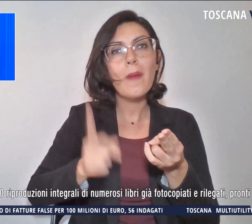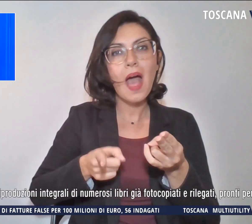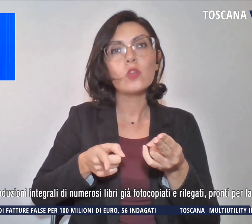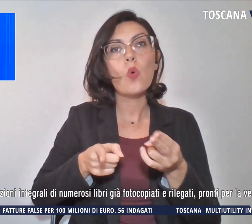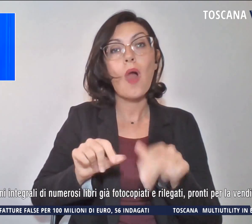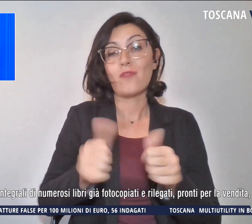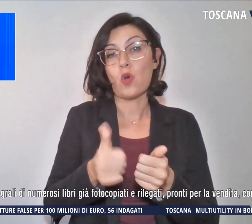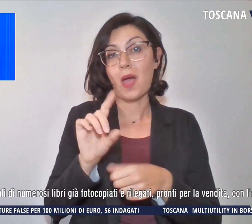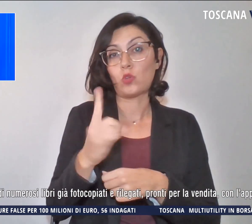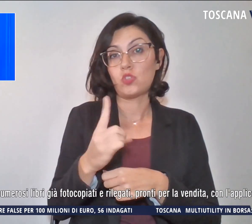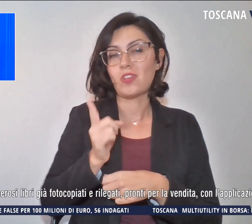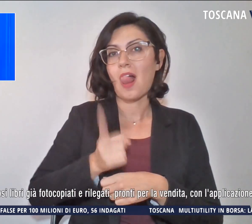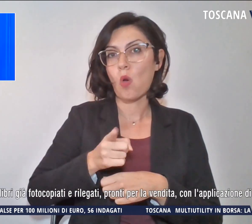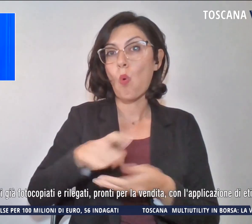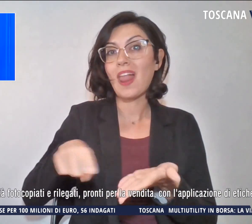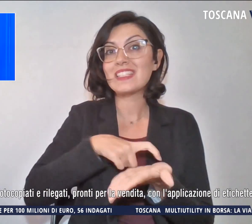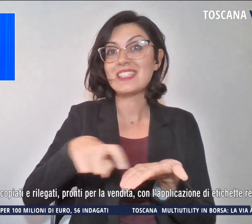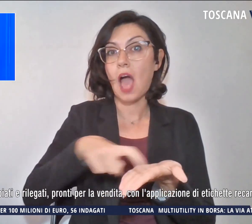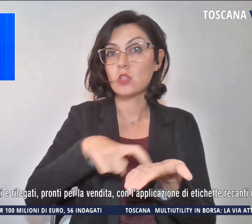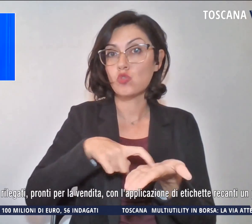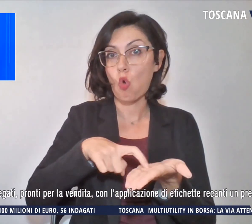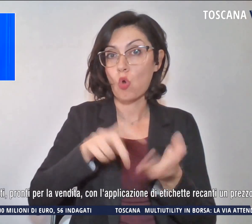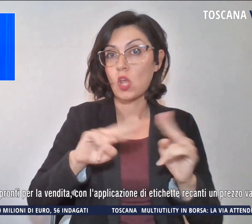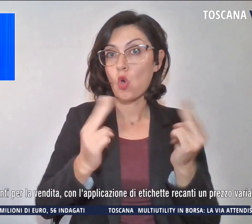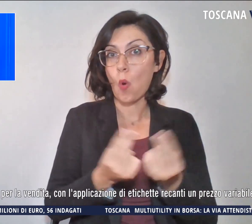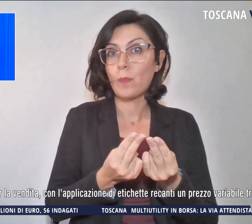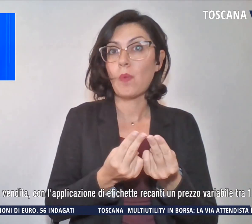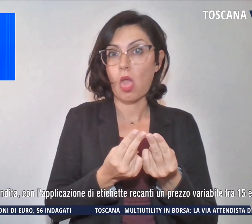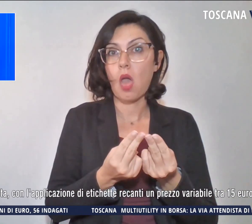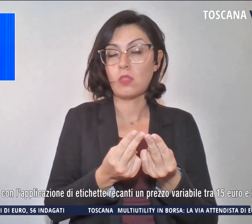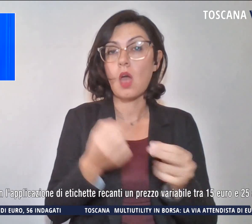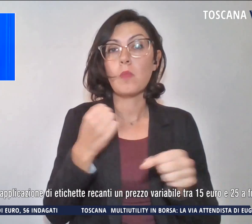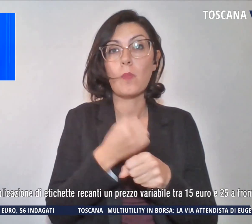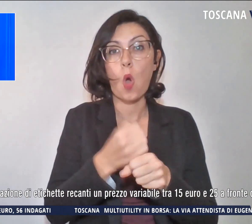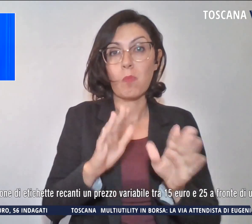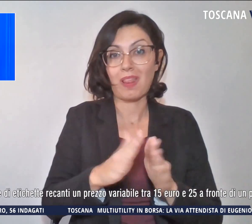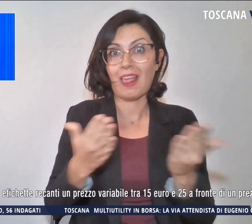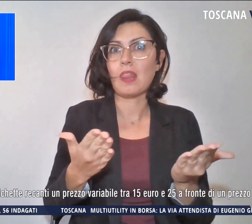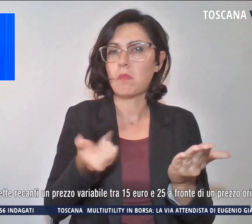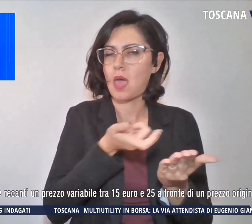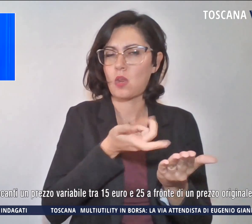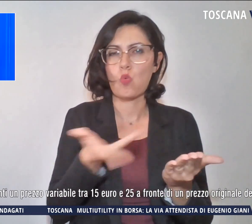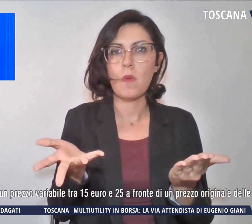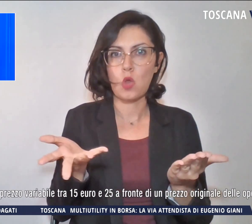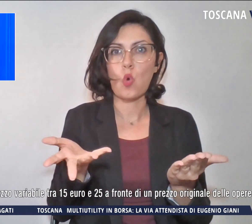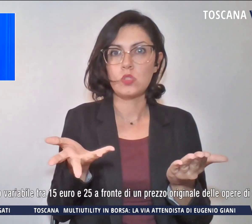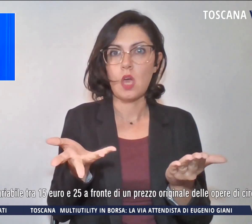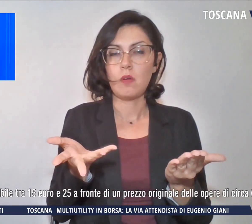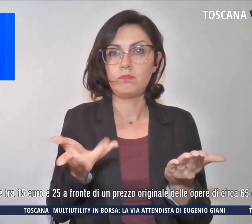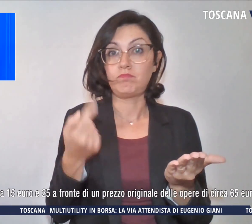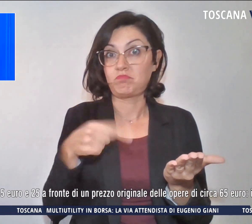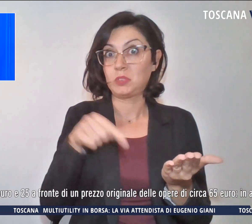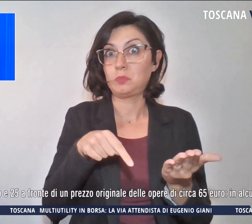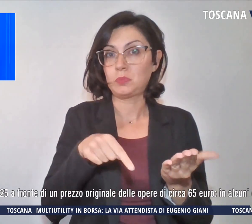le scansioni integrali di numerose opere librarie pronte per la